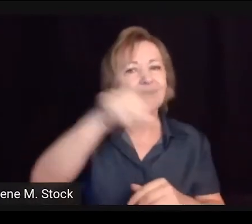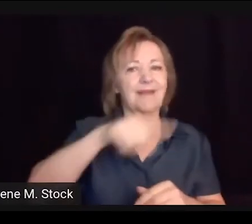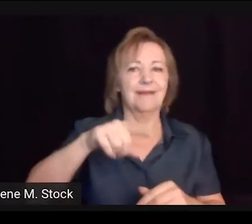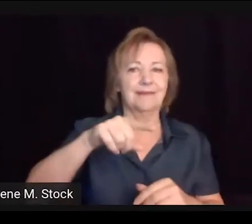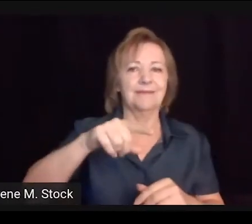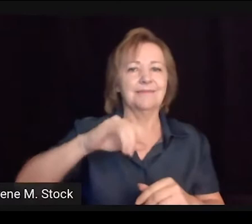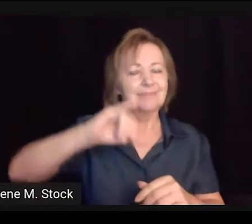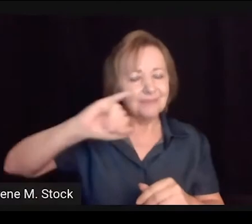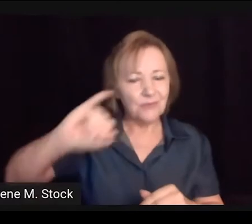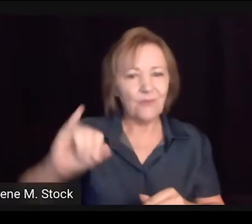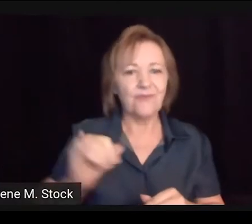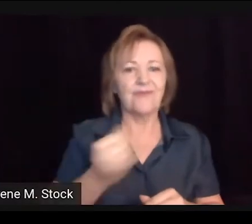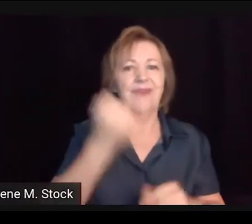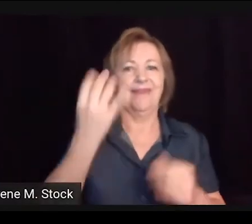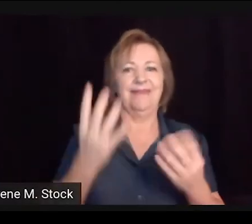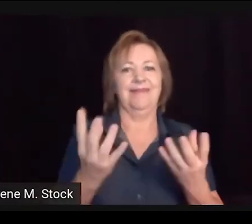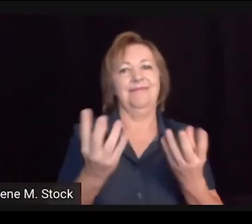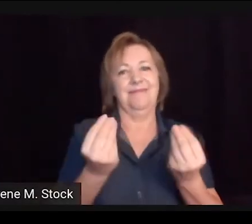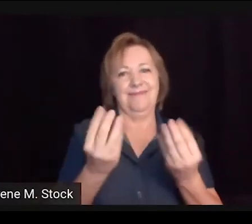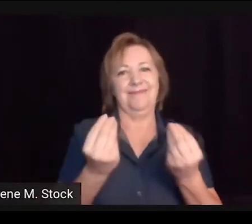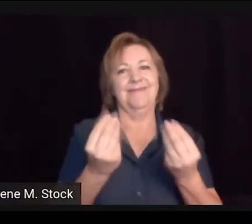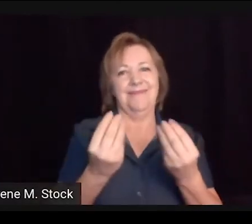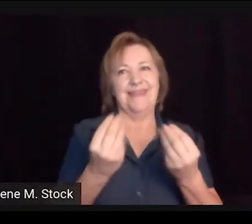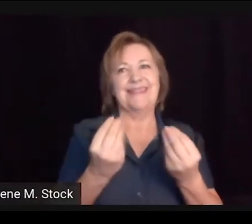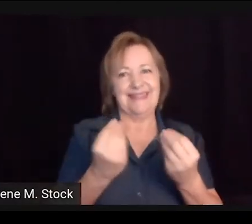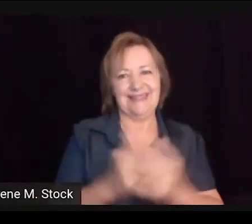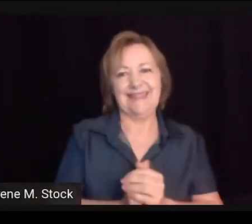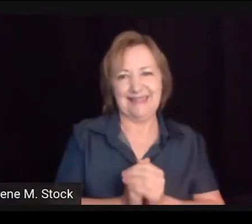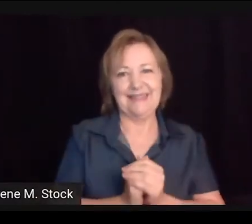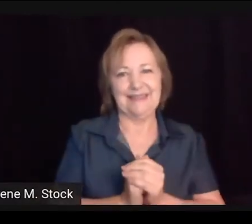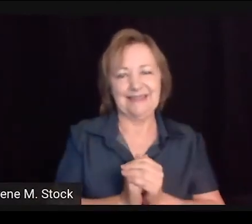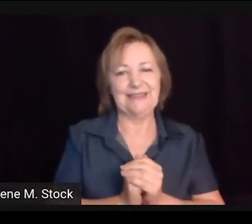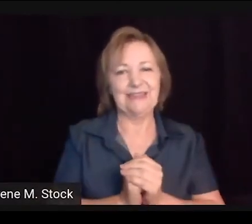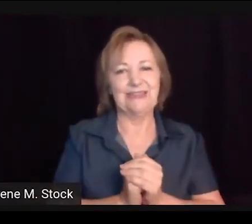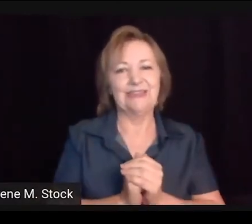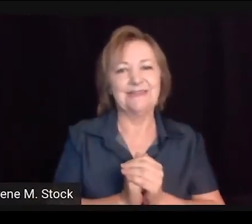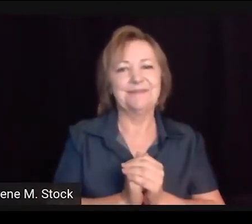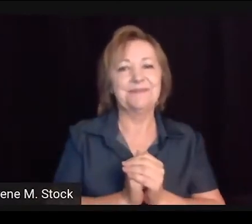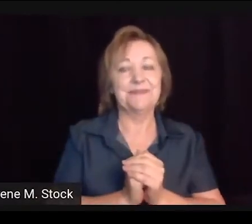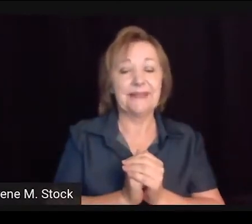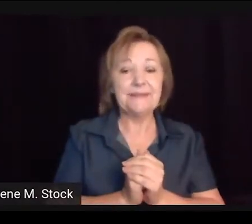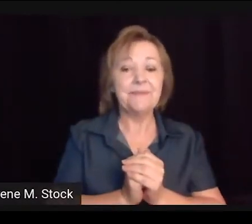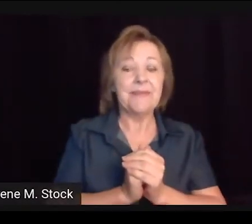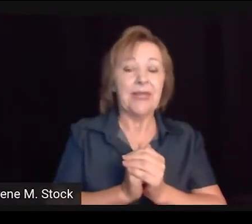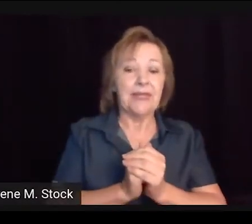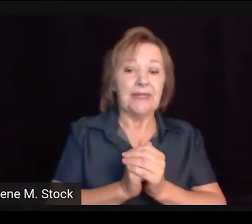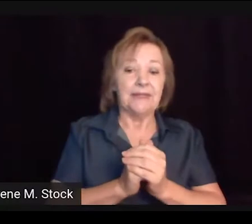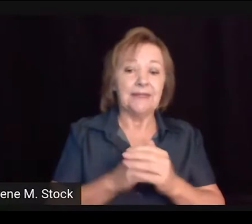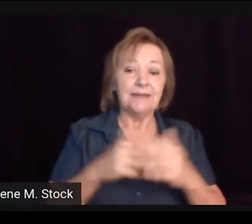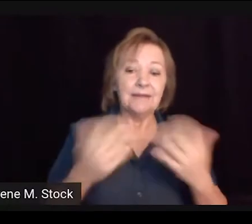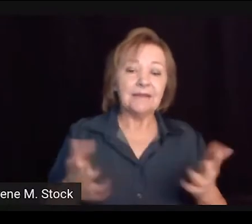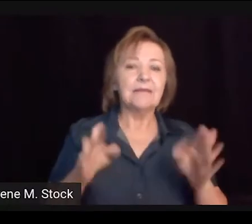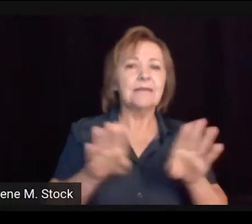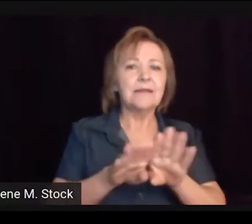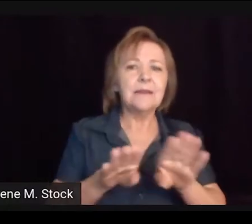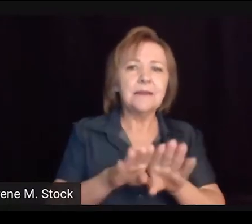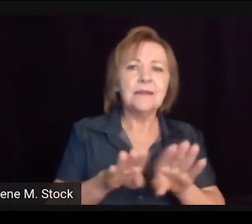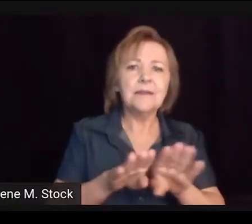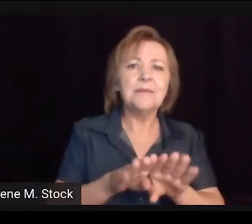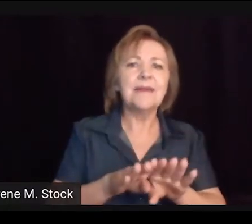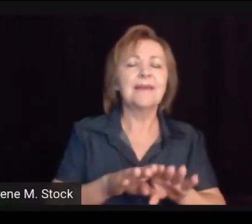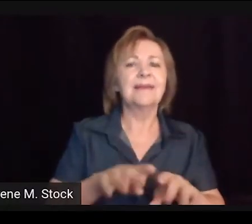muito bom. Então, eu espero que vocês aproveitem muito, né, essa pós.